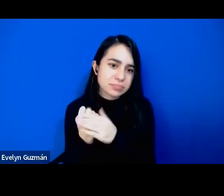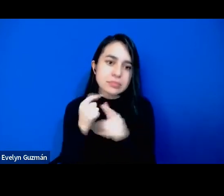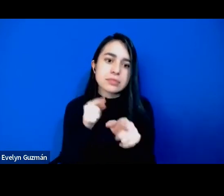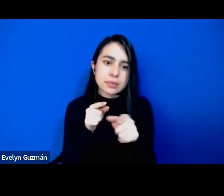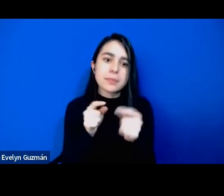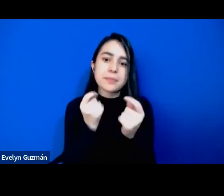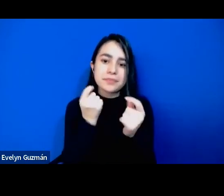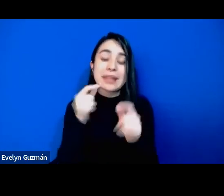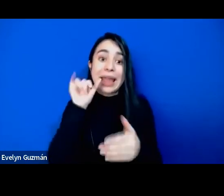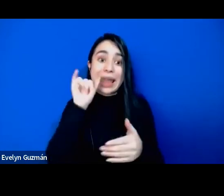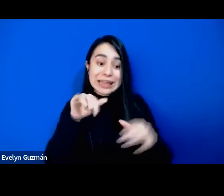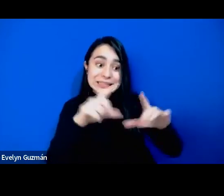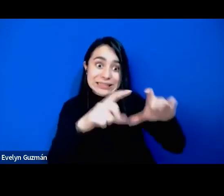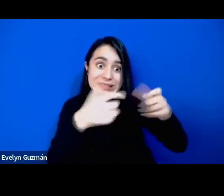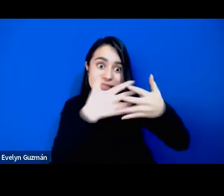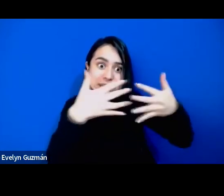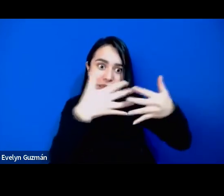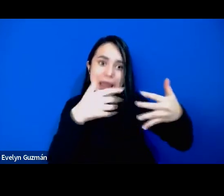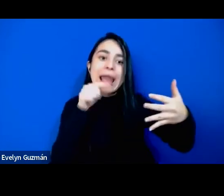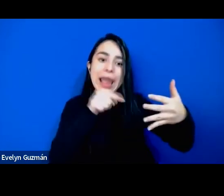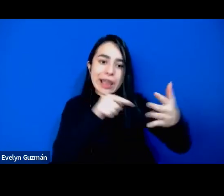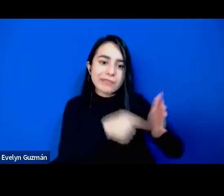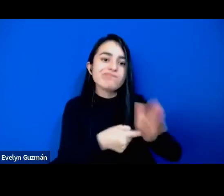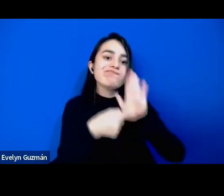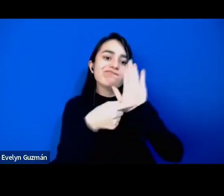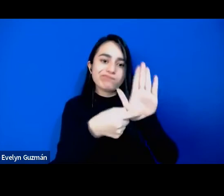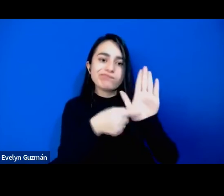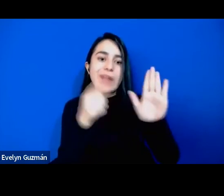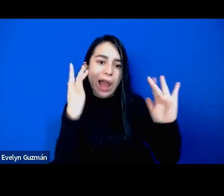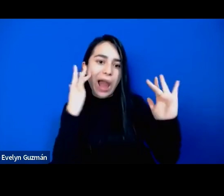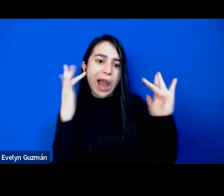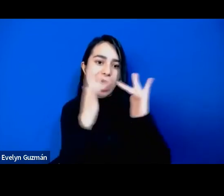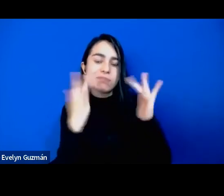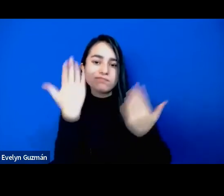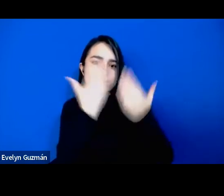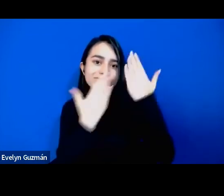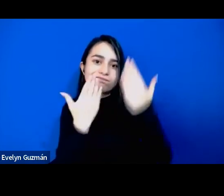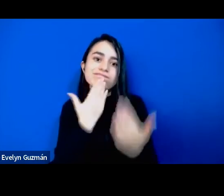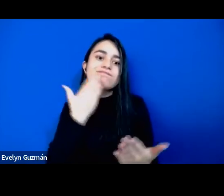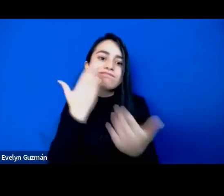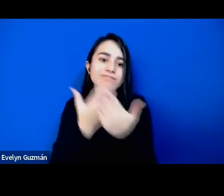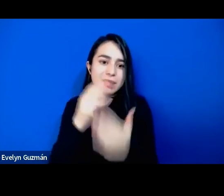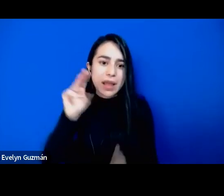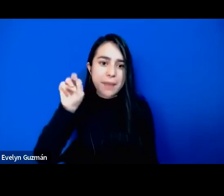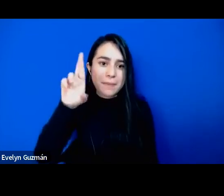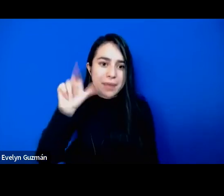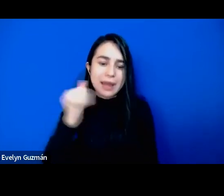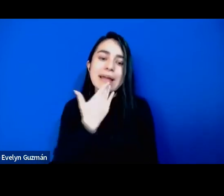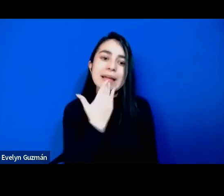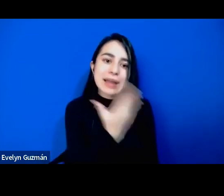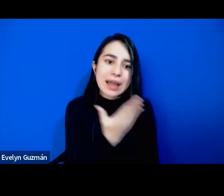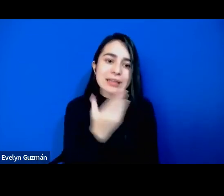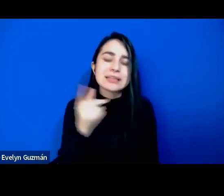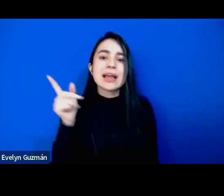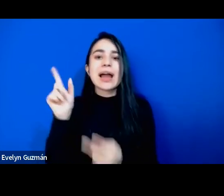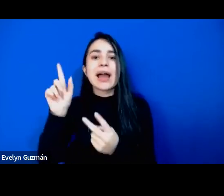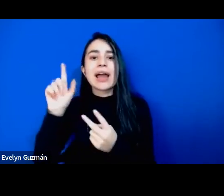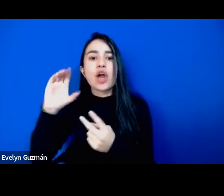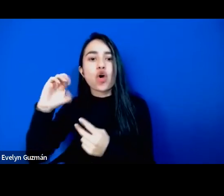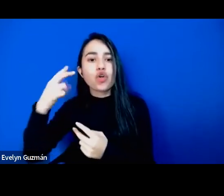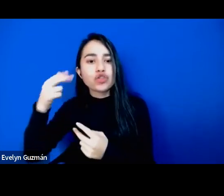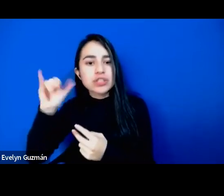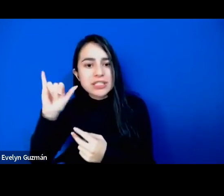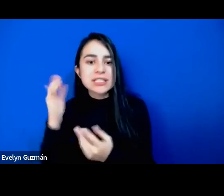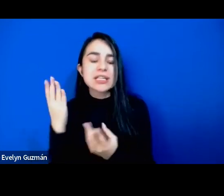elucidativa de este estudio. Muchas gracias Mara, muchas gracias Jochi y